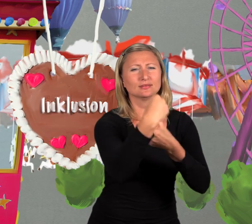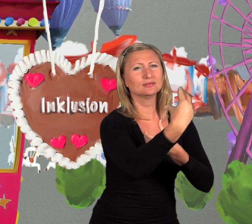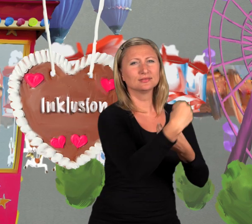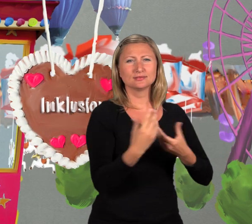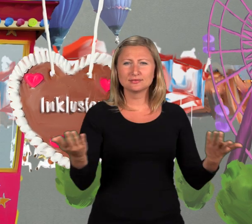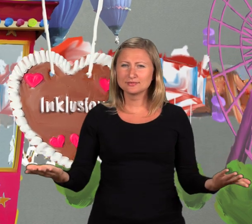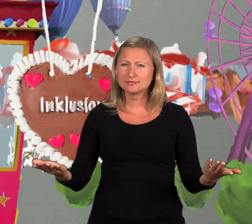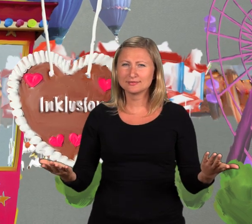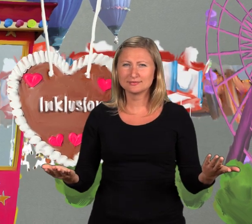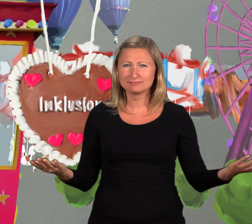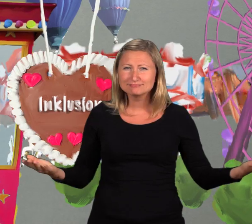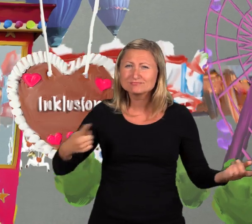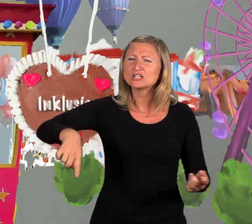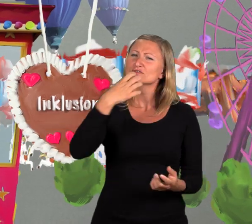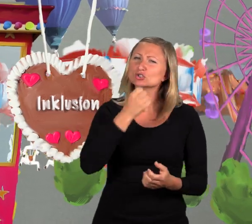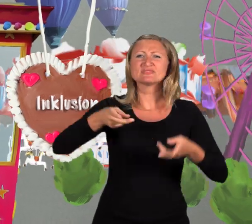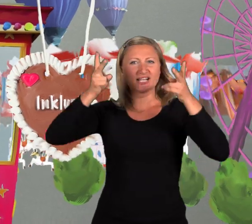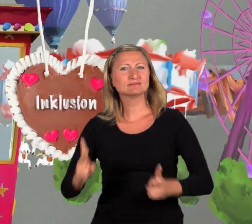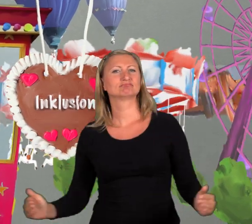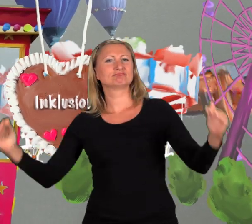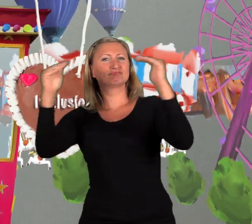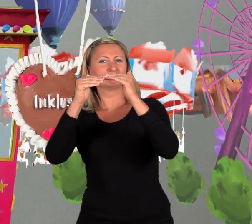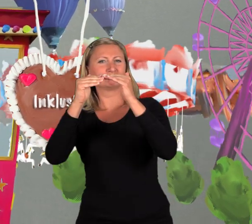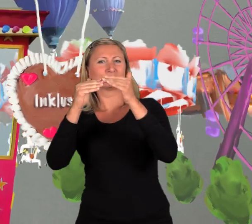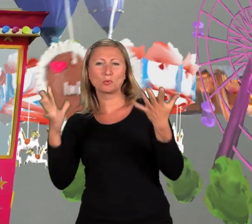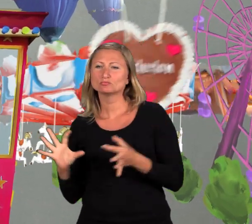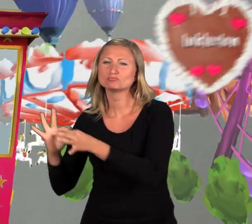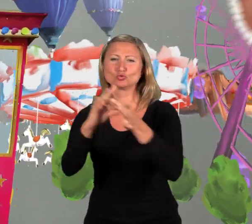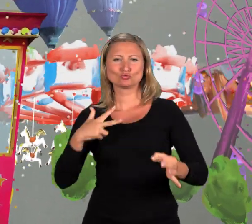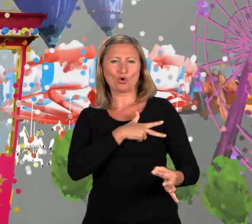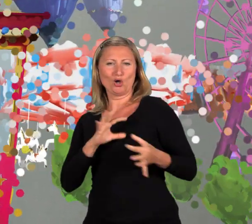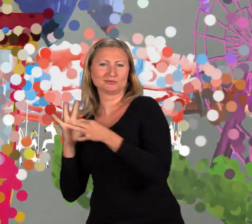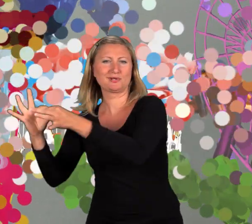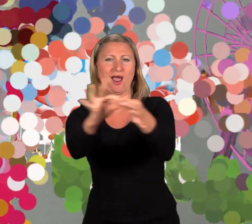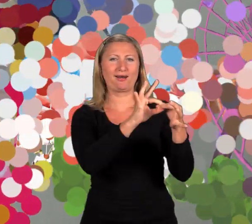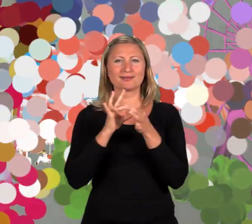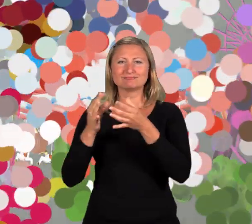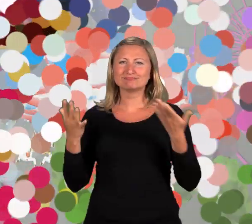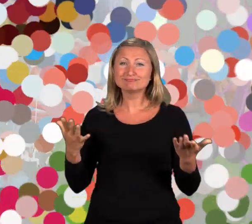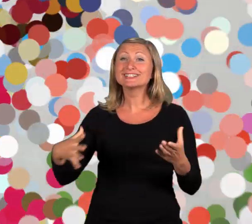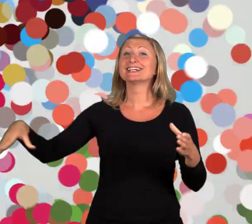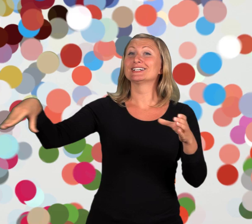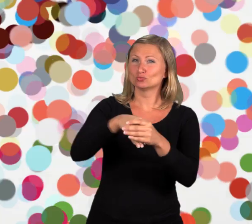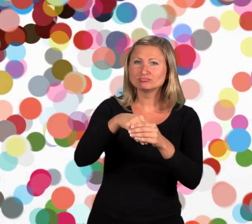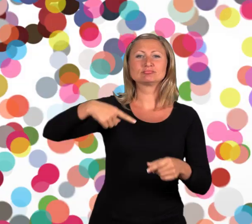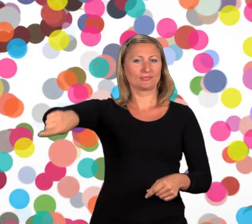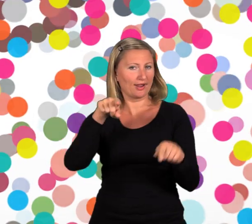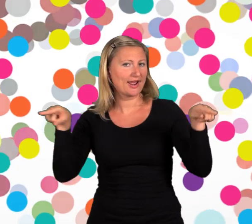dabei sein Wir wollen eine gerechtere Gesellschaft und ein soziales Miteinander Inklusion steht für gleiche